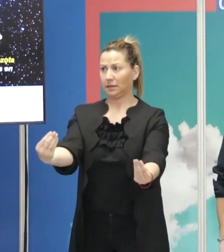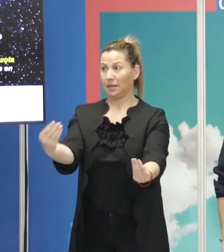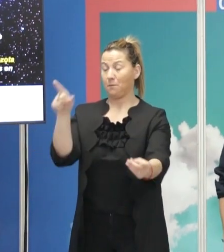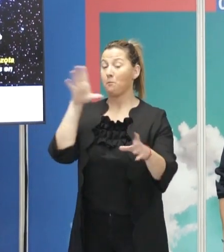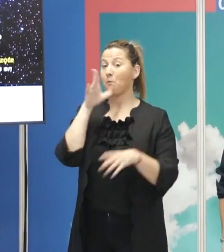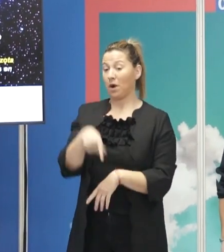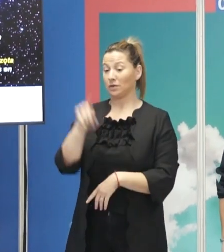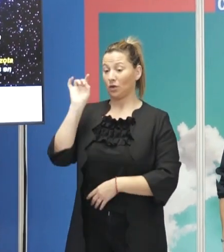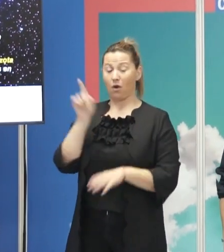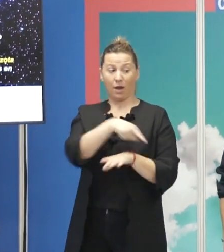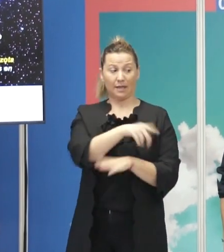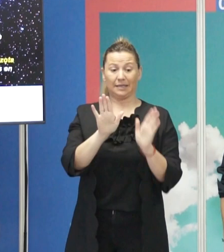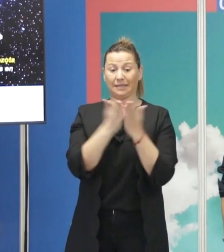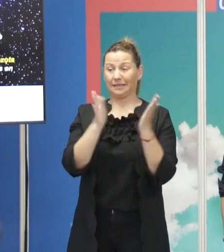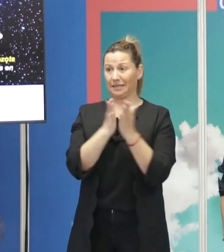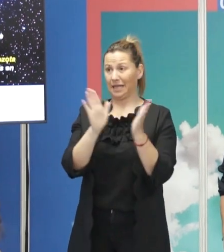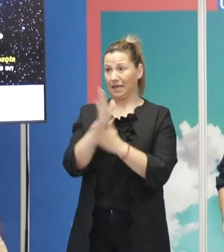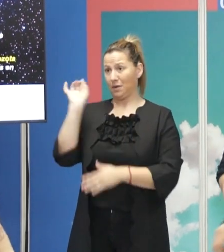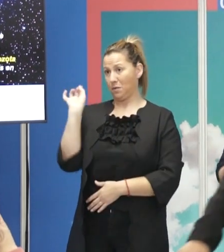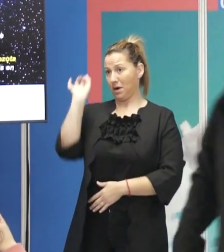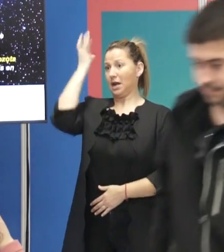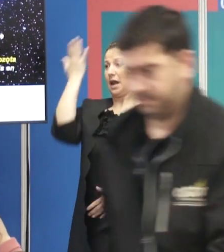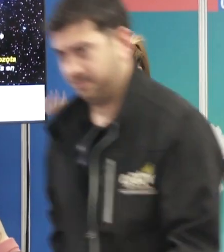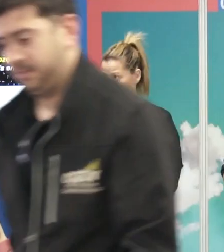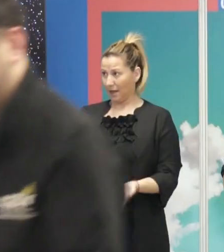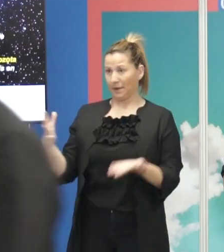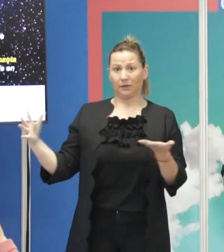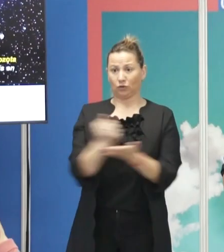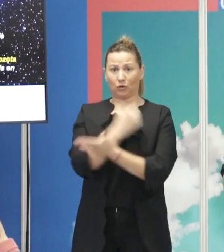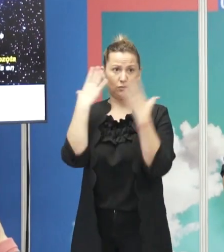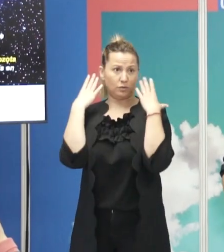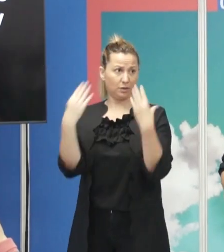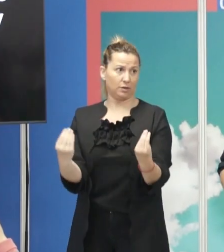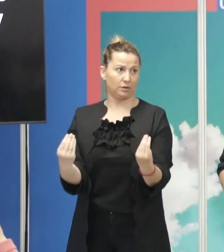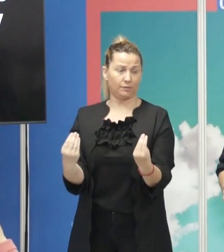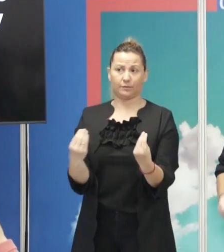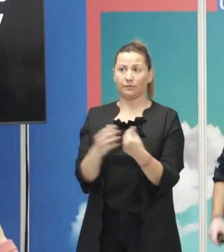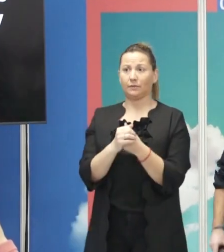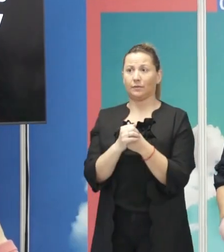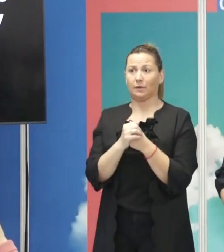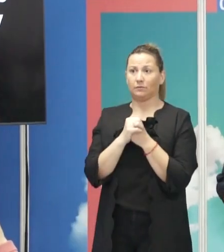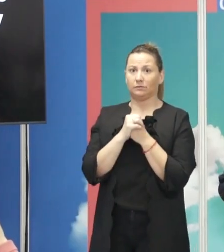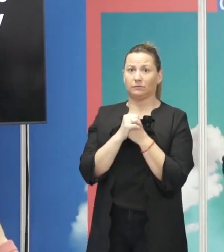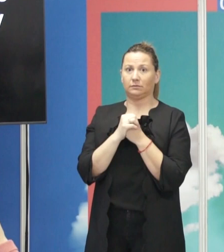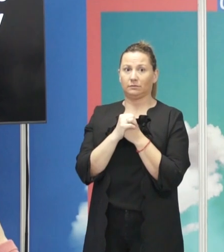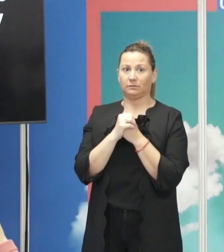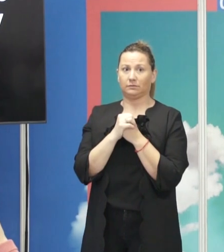la idea de este libro, Encuentros temporales entre astronomía y prehistoria, que a lo mejor esté curioso por ver qué relación